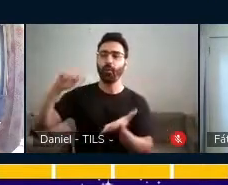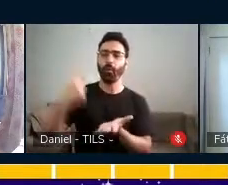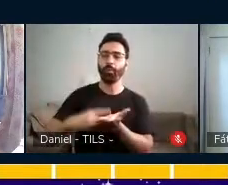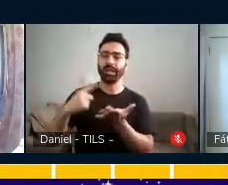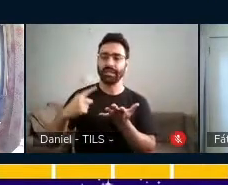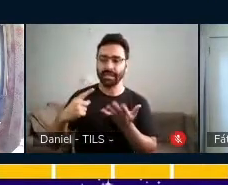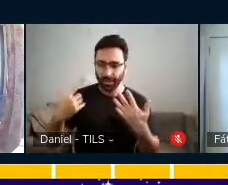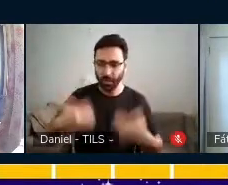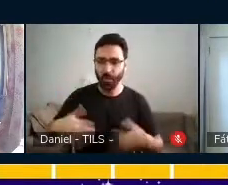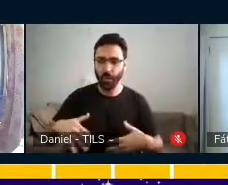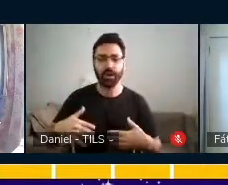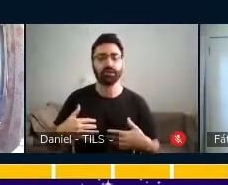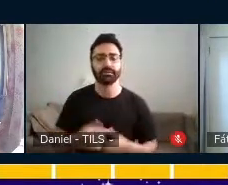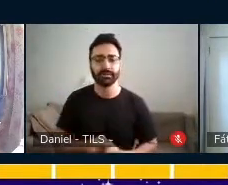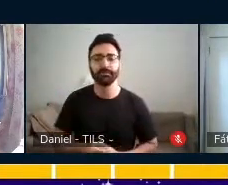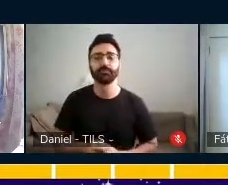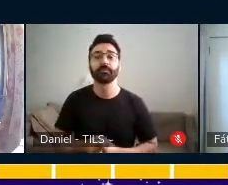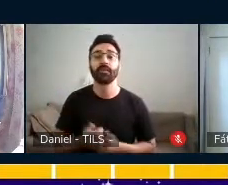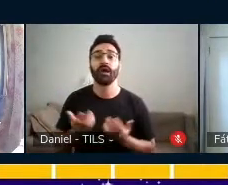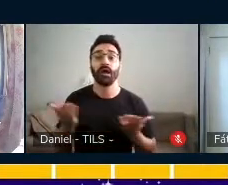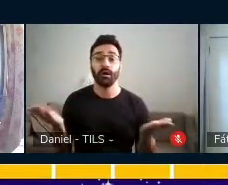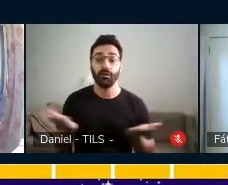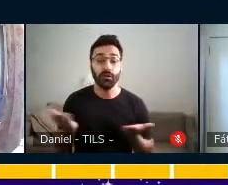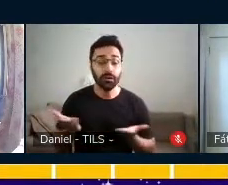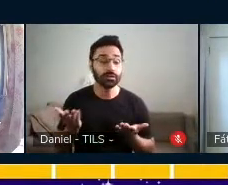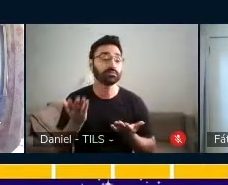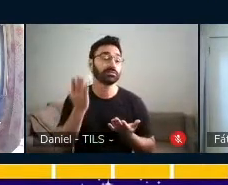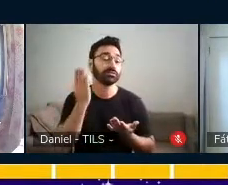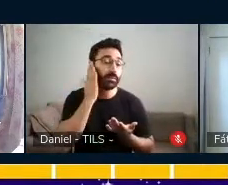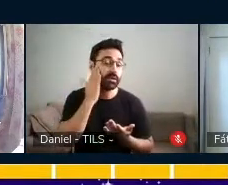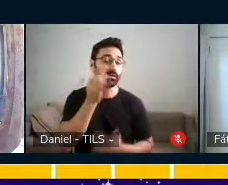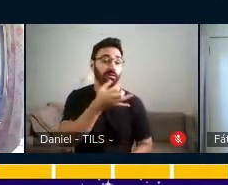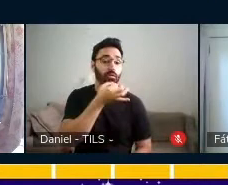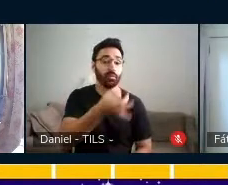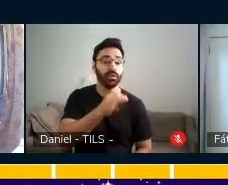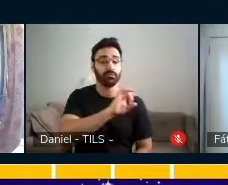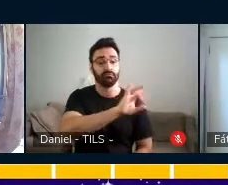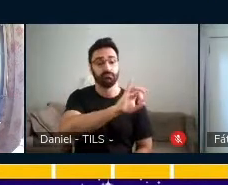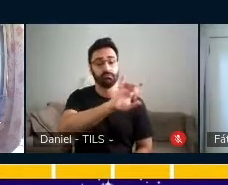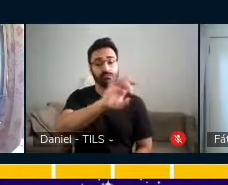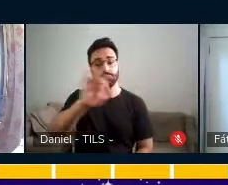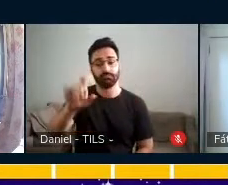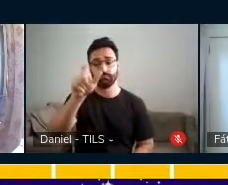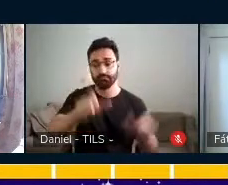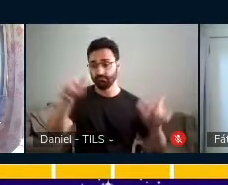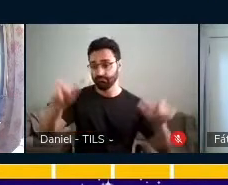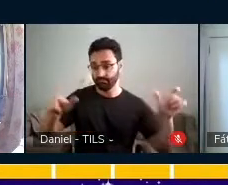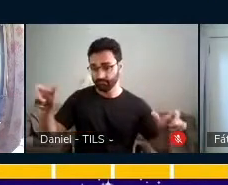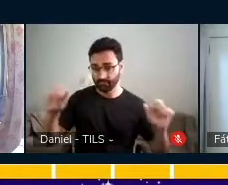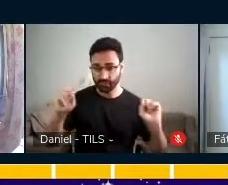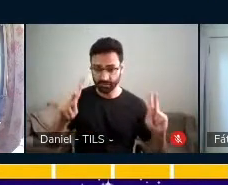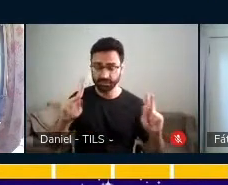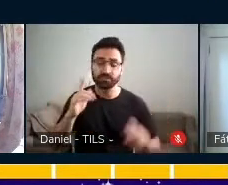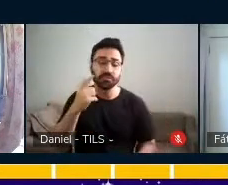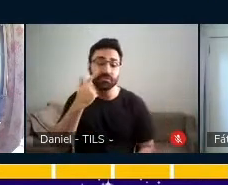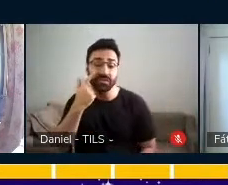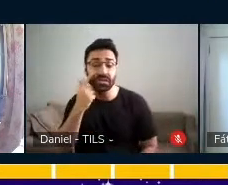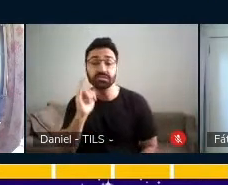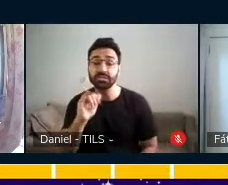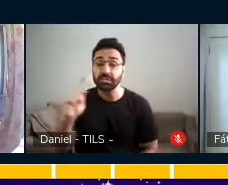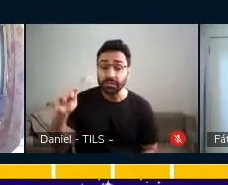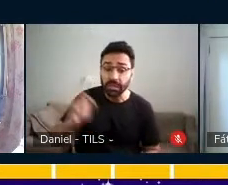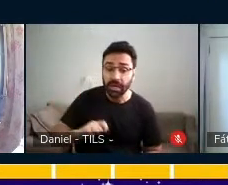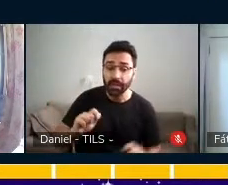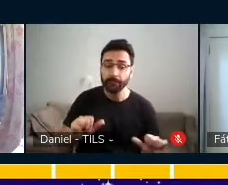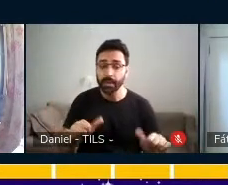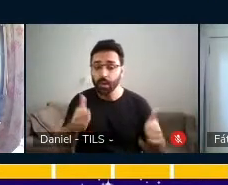vai fazer agora é ouvir as contribuições das nossas e do nosso colega para ver se a gente pode melhorar